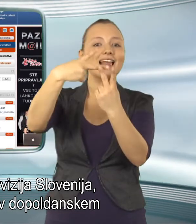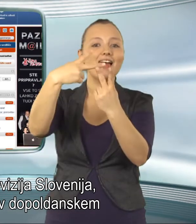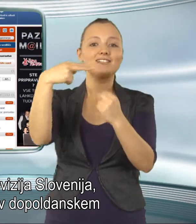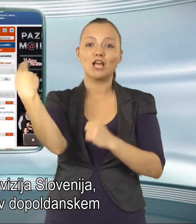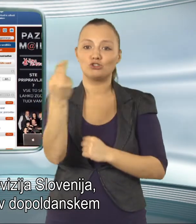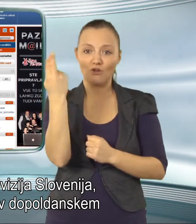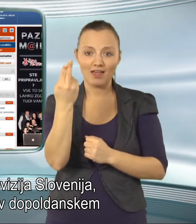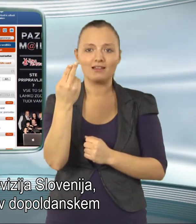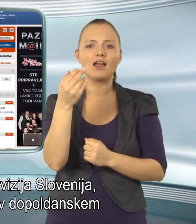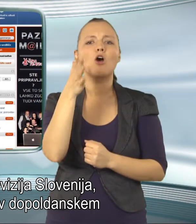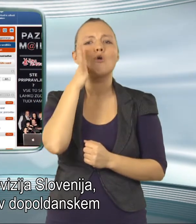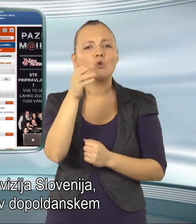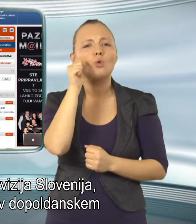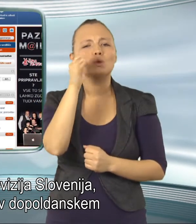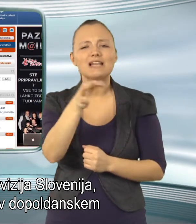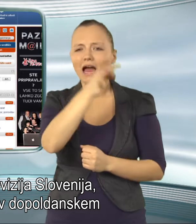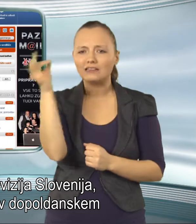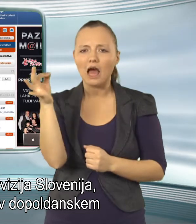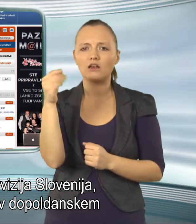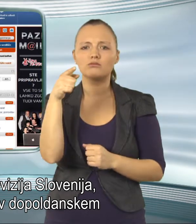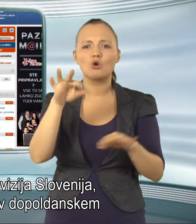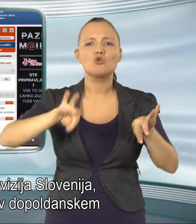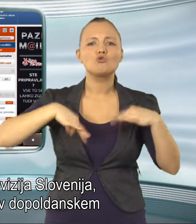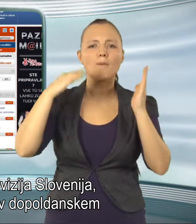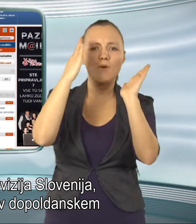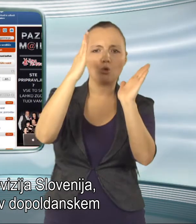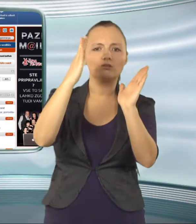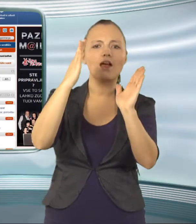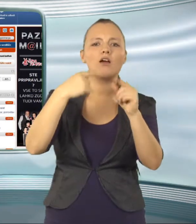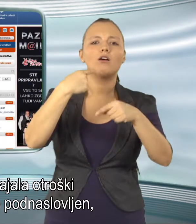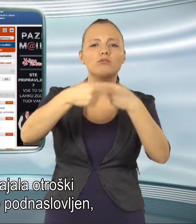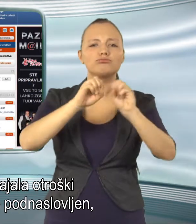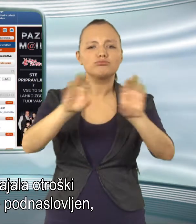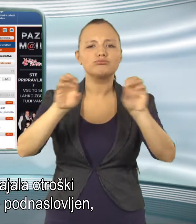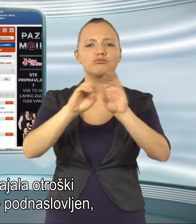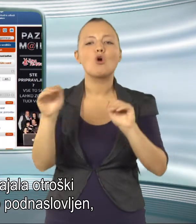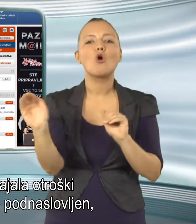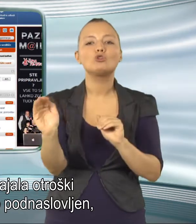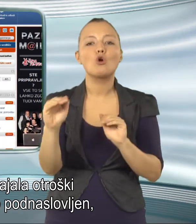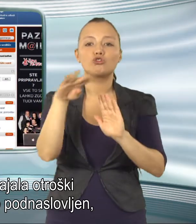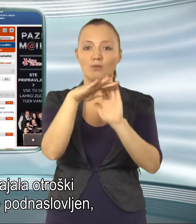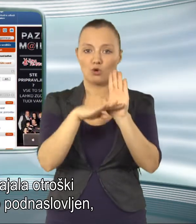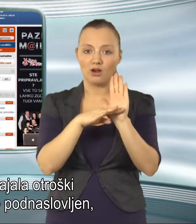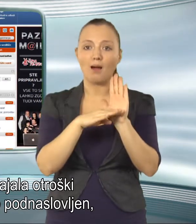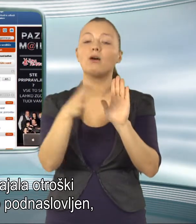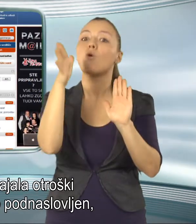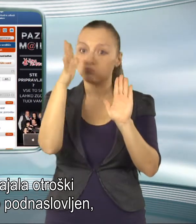bo vsak dan v dopodanskem času predvajala otroški program, ki bo podnaslovljen, žal pa ne tudi